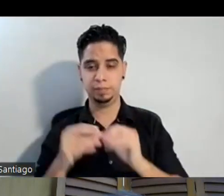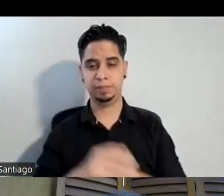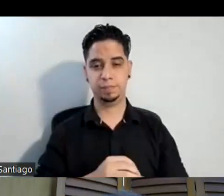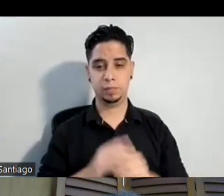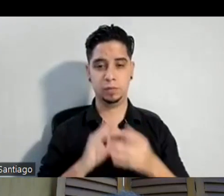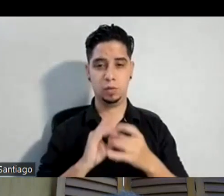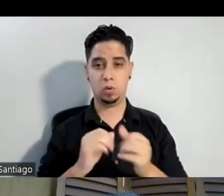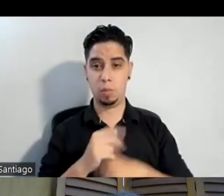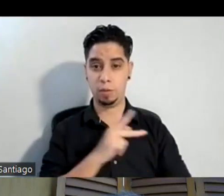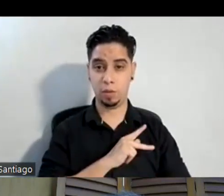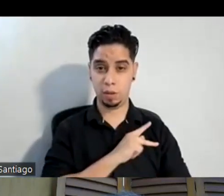muchos muchos personajes